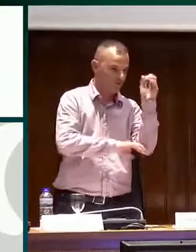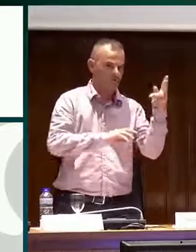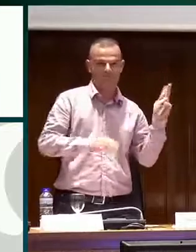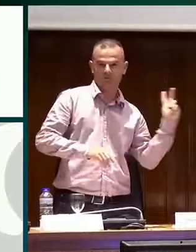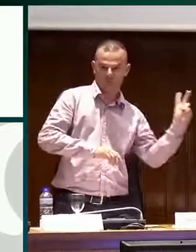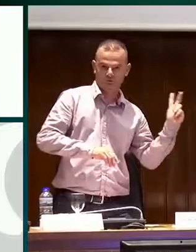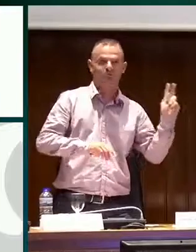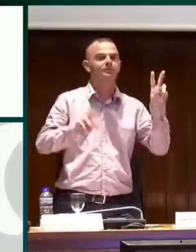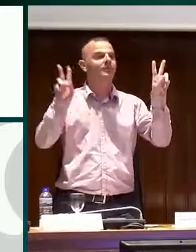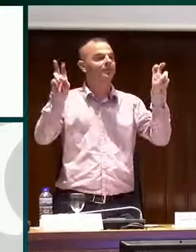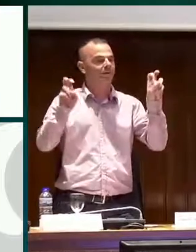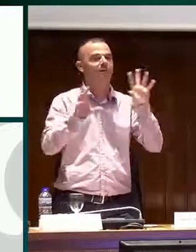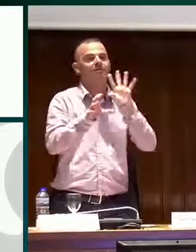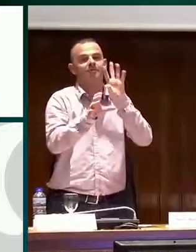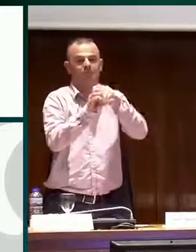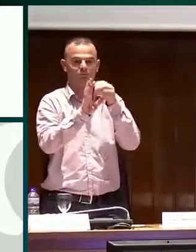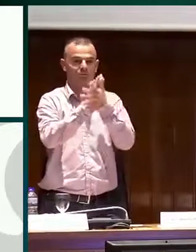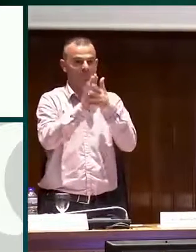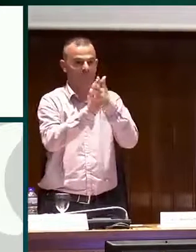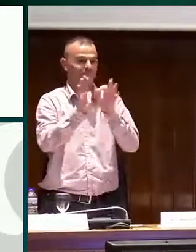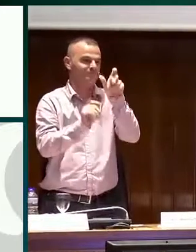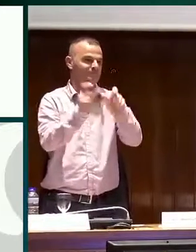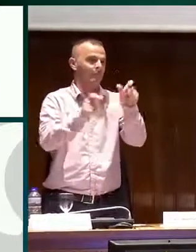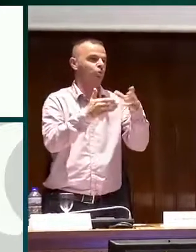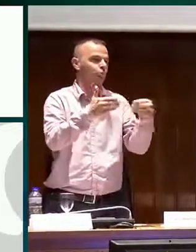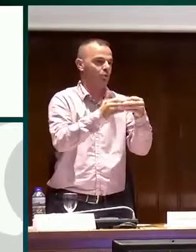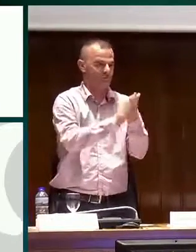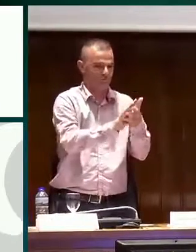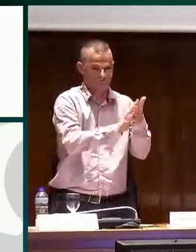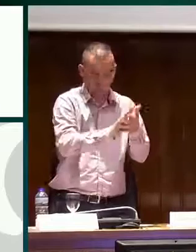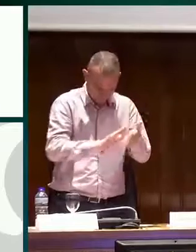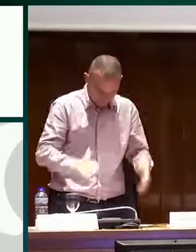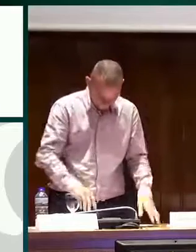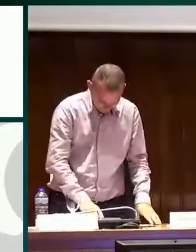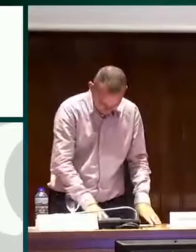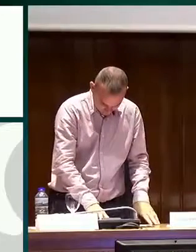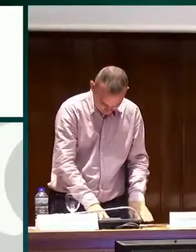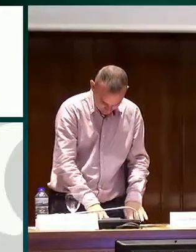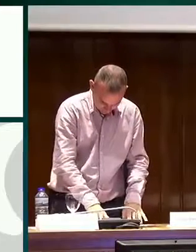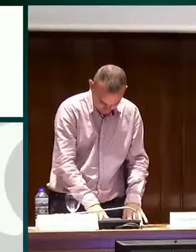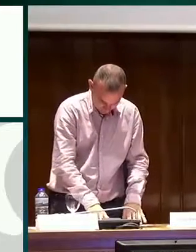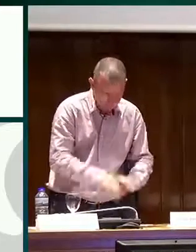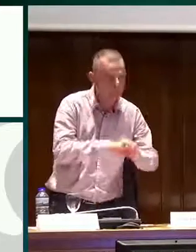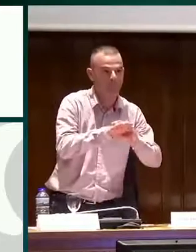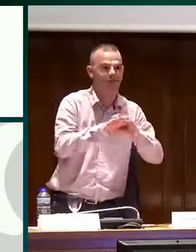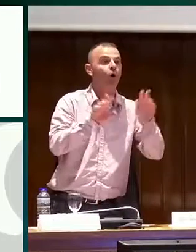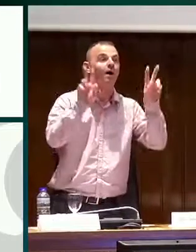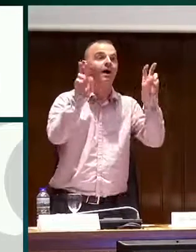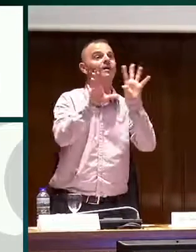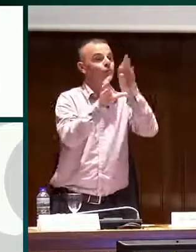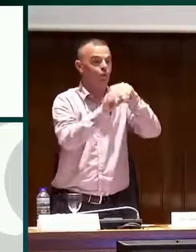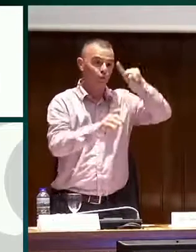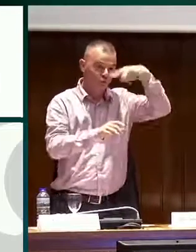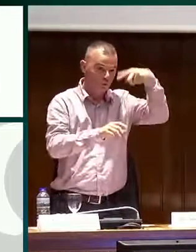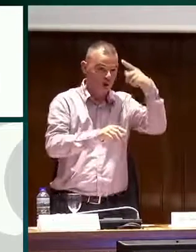Vamos a dar paso a la siguiente comunicación que va a tratar sobre la inclusión cultural de las personas tordas usuarias de la lengua de